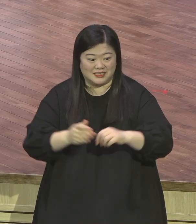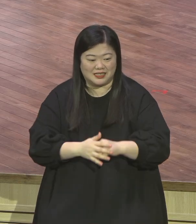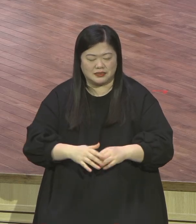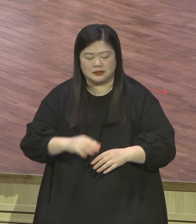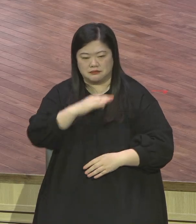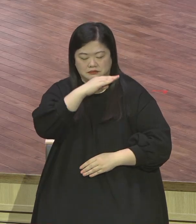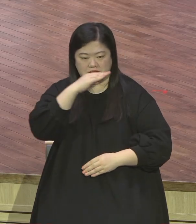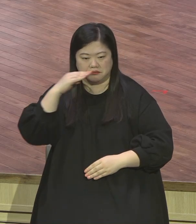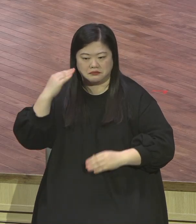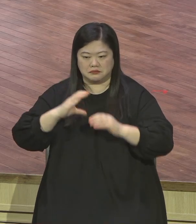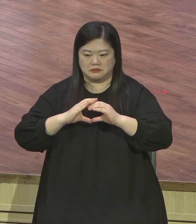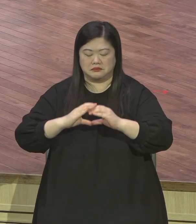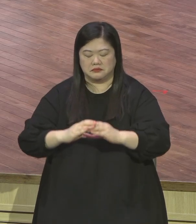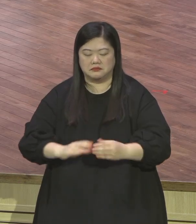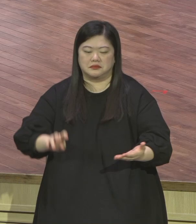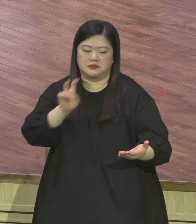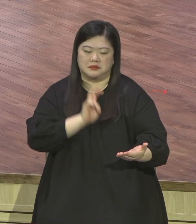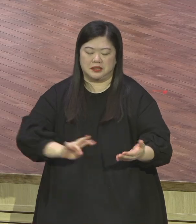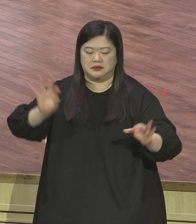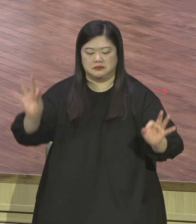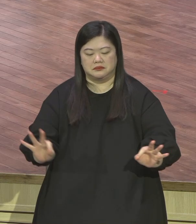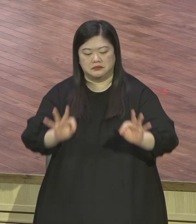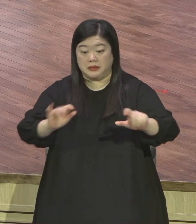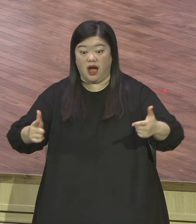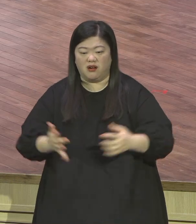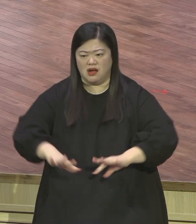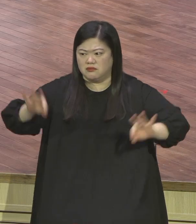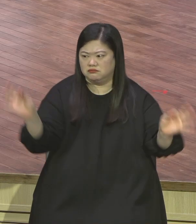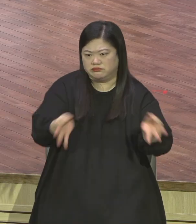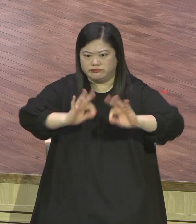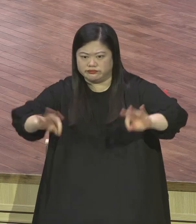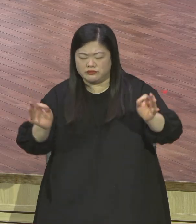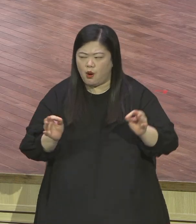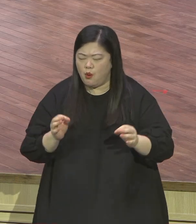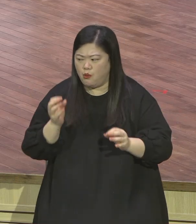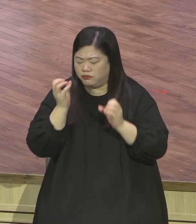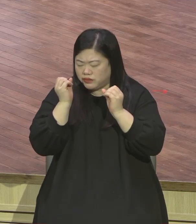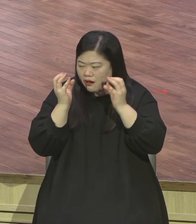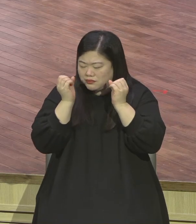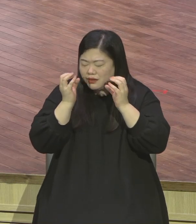희생하고 먼저 대접하고 먼저 나 먼저 눈치 보지 말고